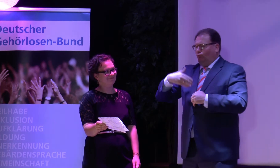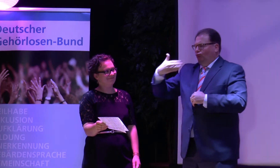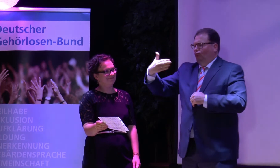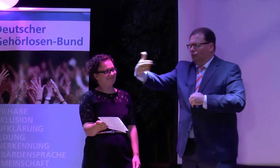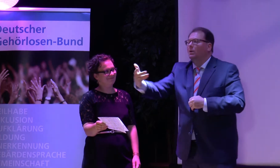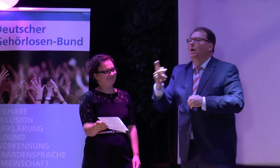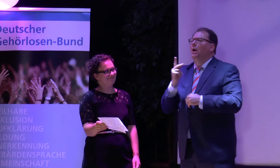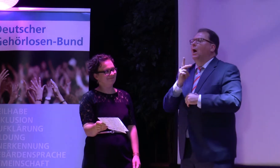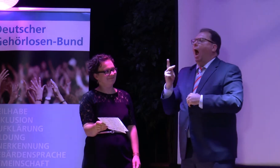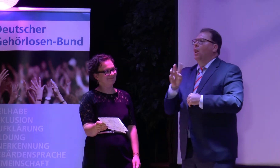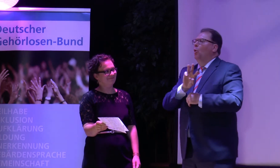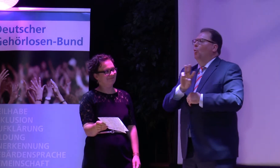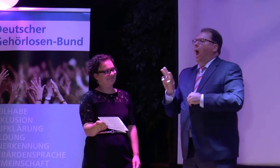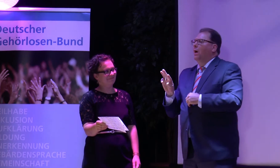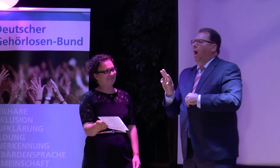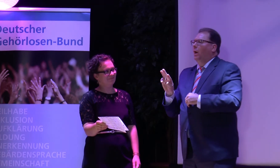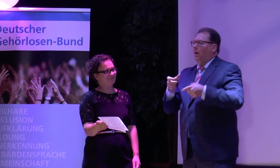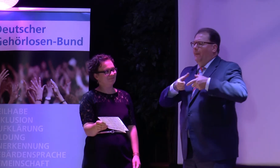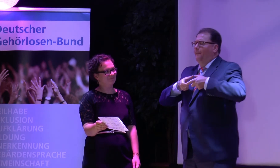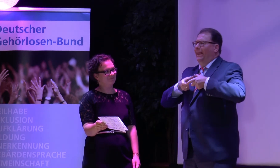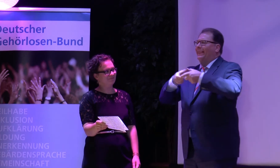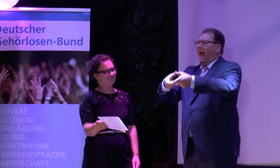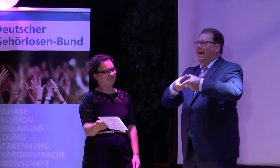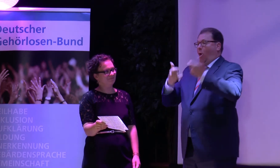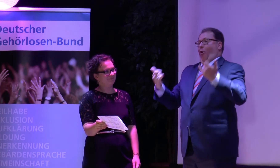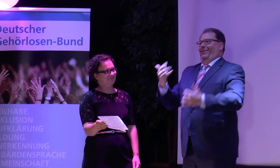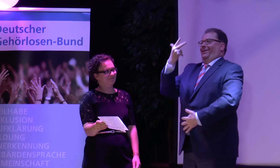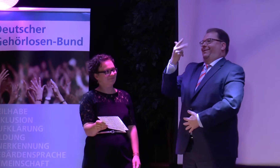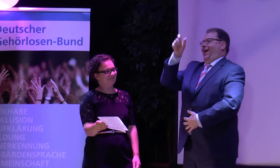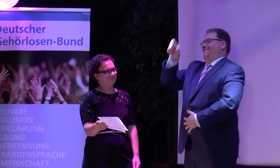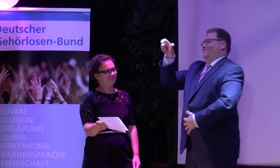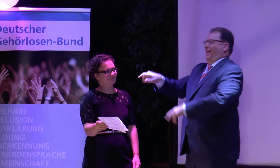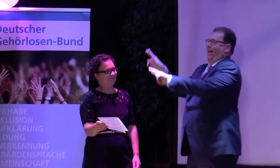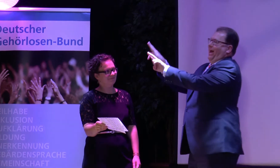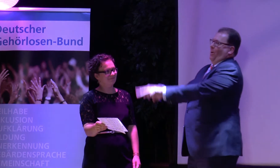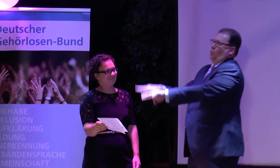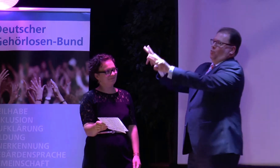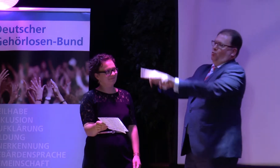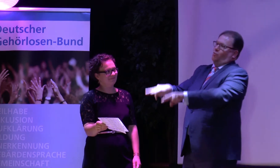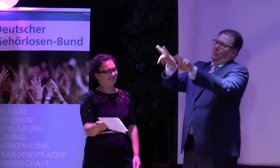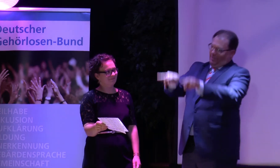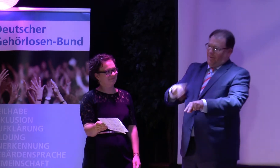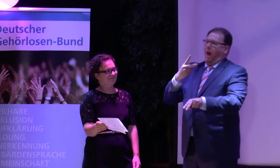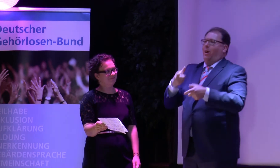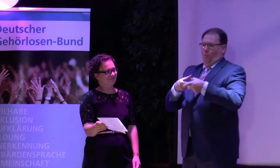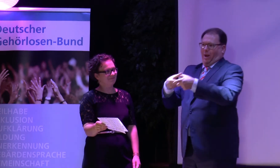Ich möchte vorausschicken, es wird heute auch noch die Kerl-Wacker-Medaille